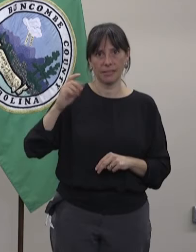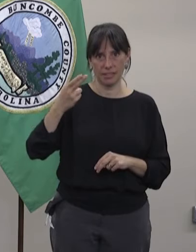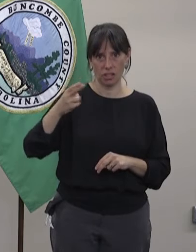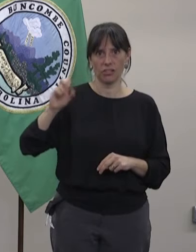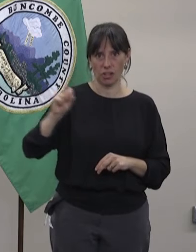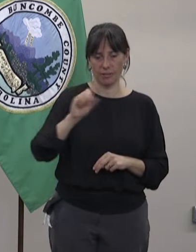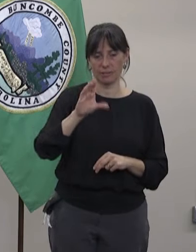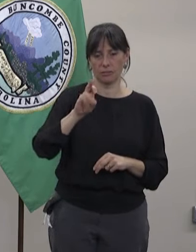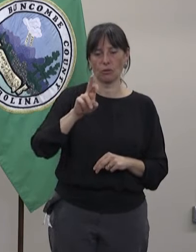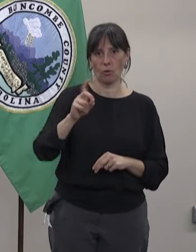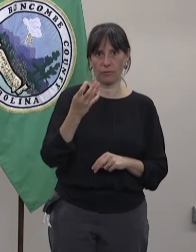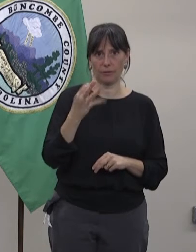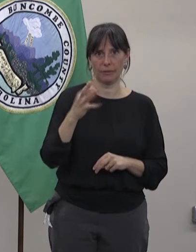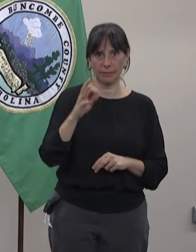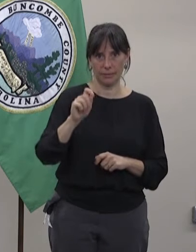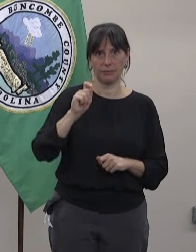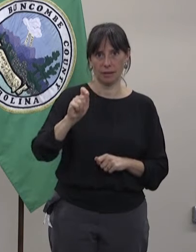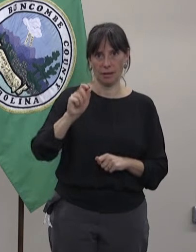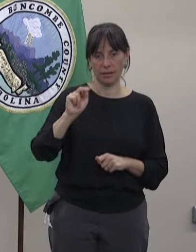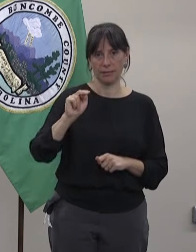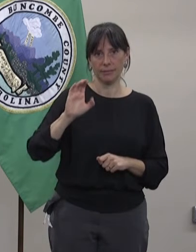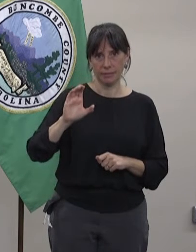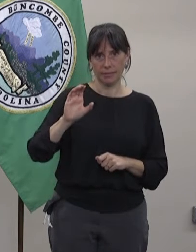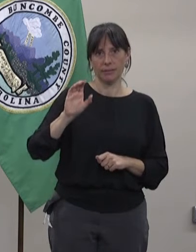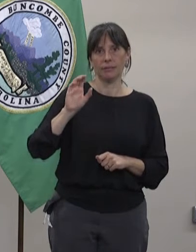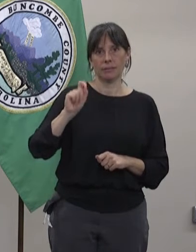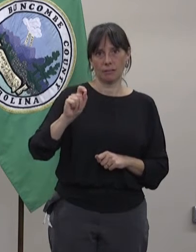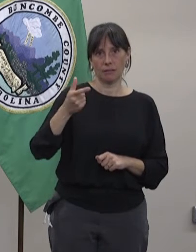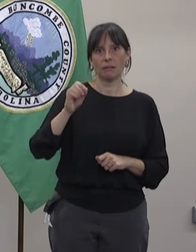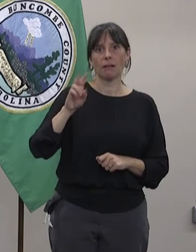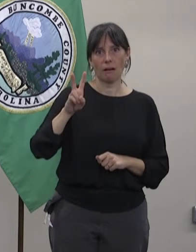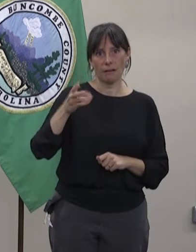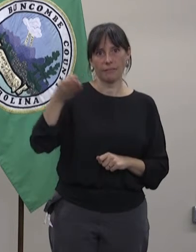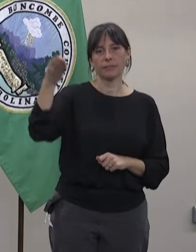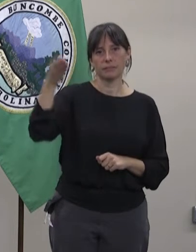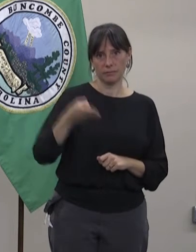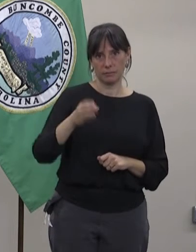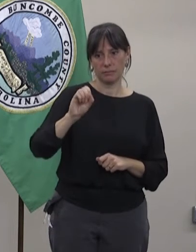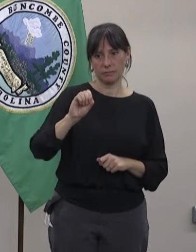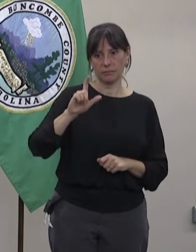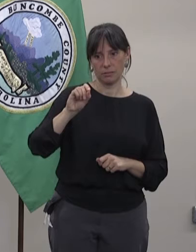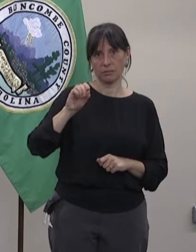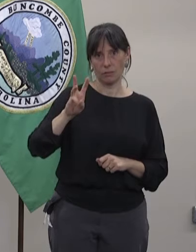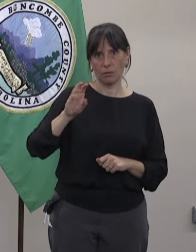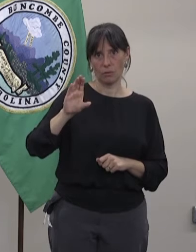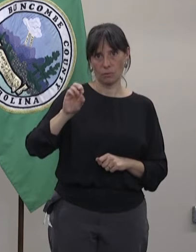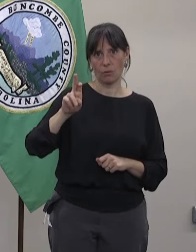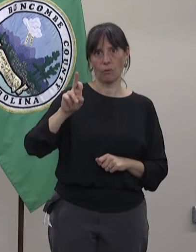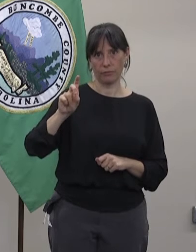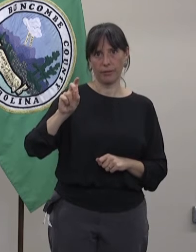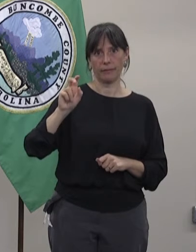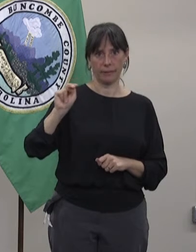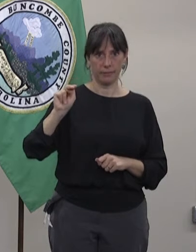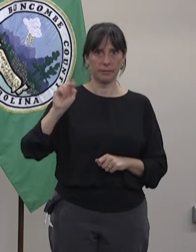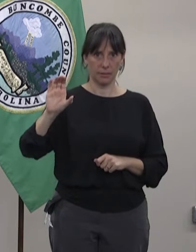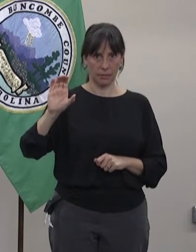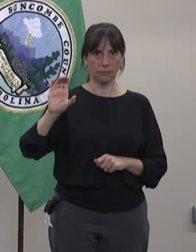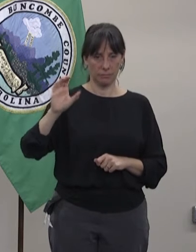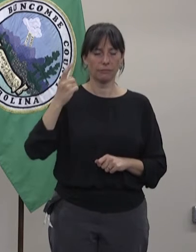Norte, que es covid19.ncdhhs.gov